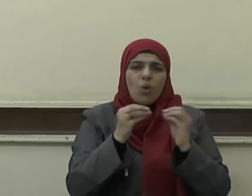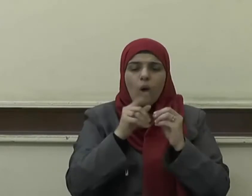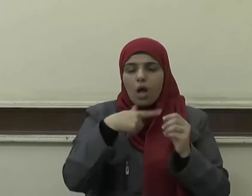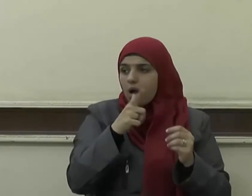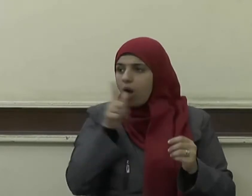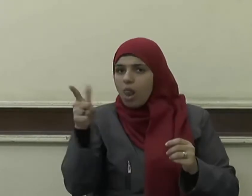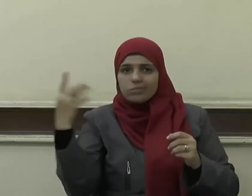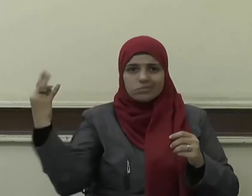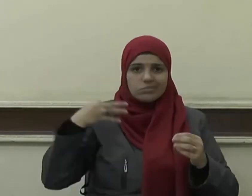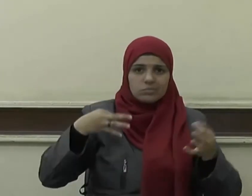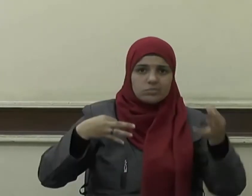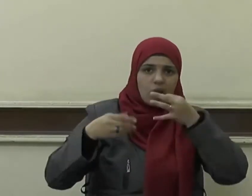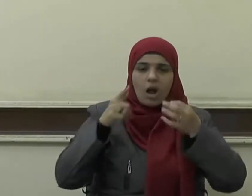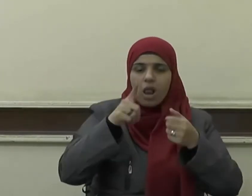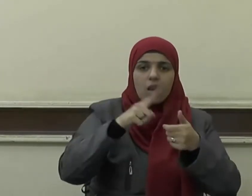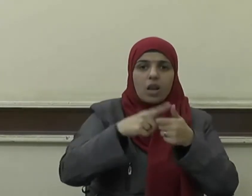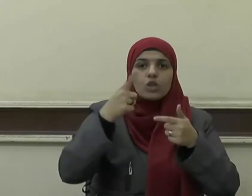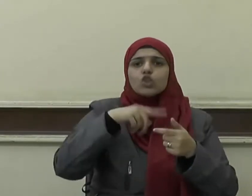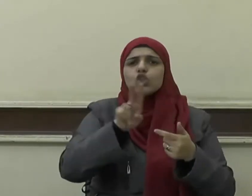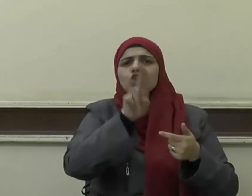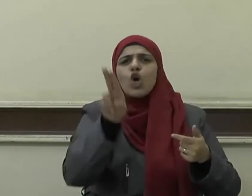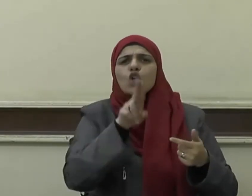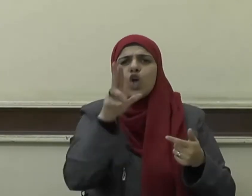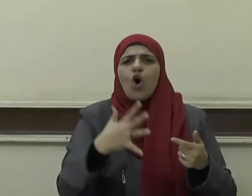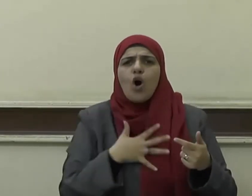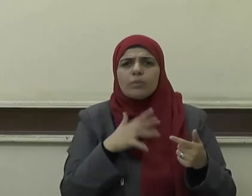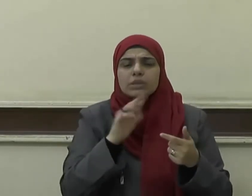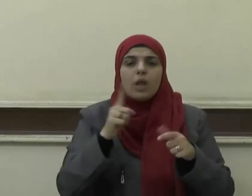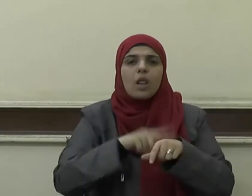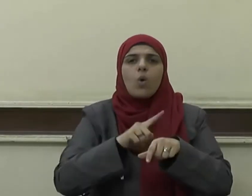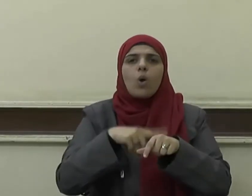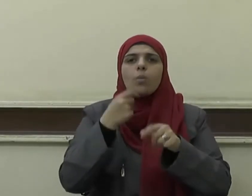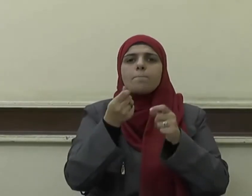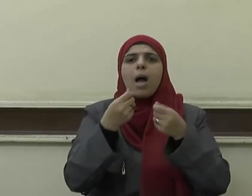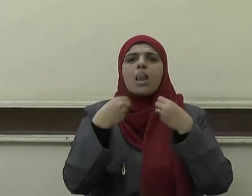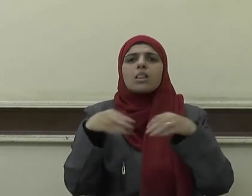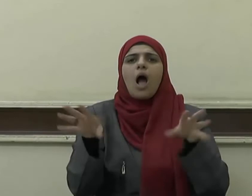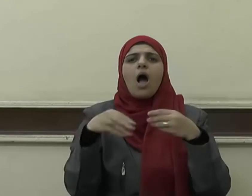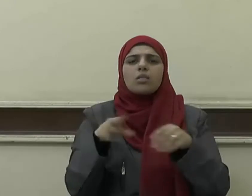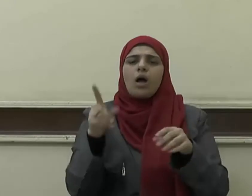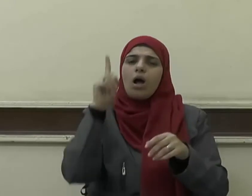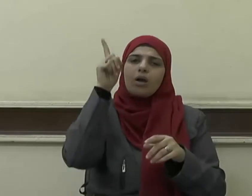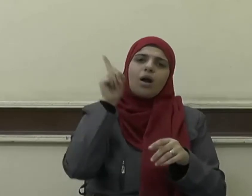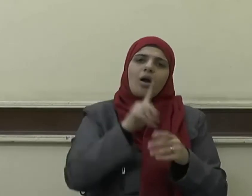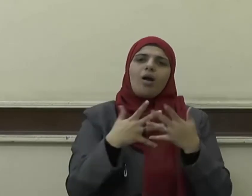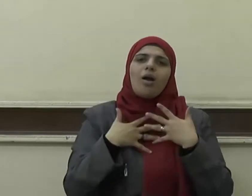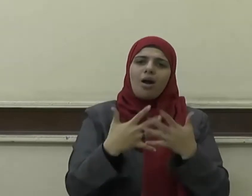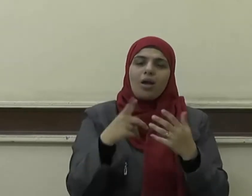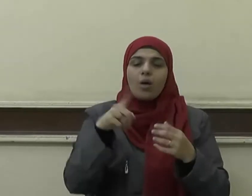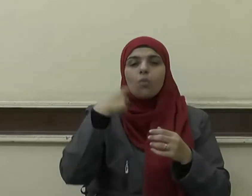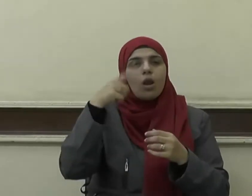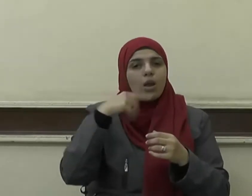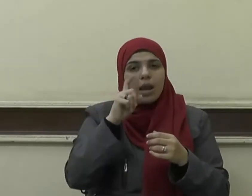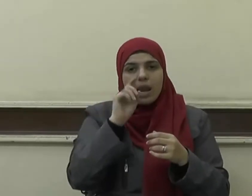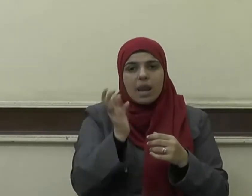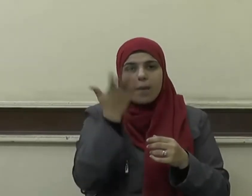وإضاعة المال ولقد ضرب النبي صلى الله عليه وسلم مثلا للأمة في اتحادها